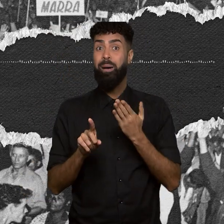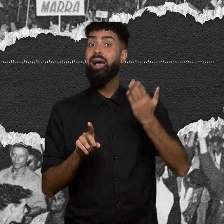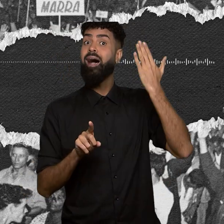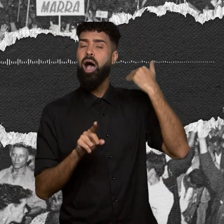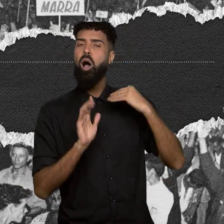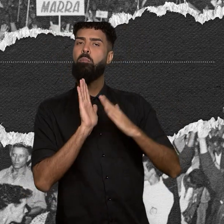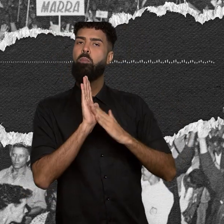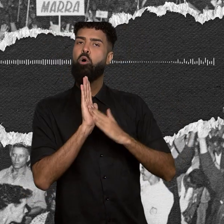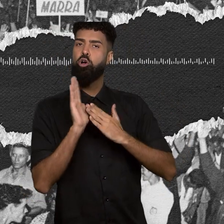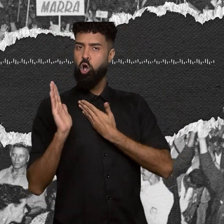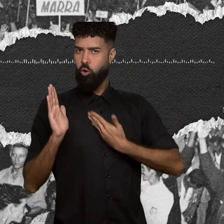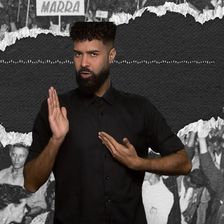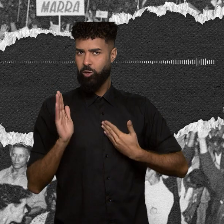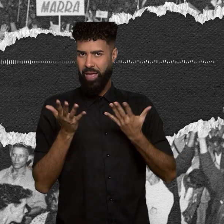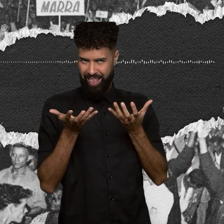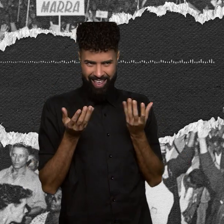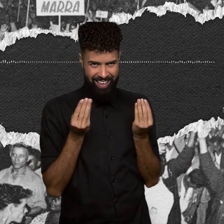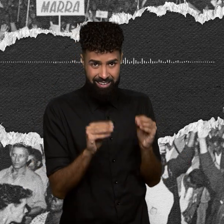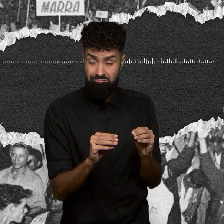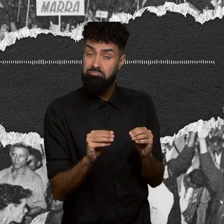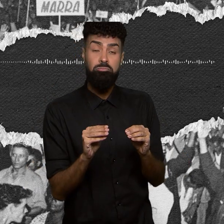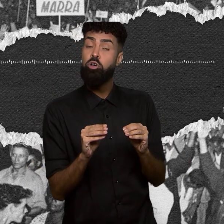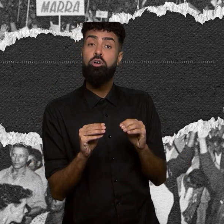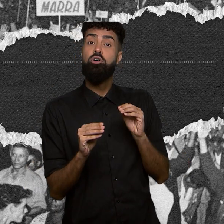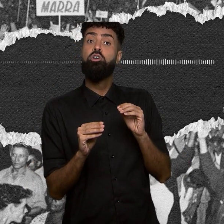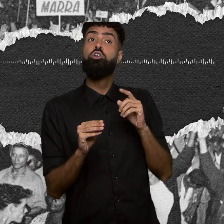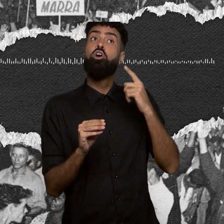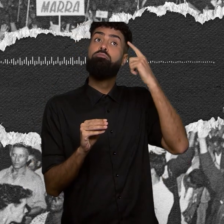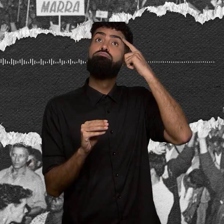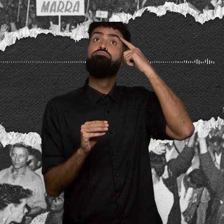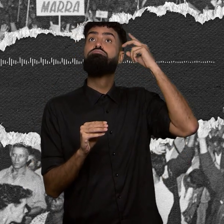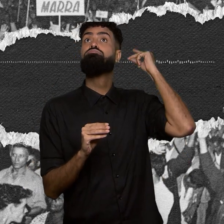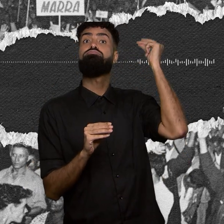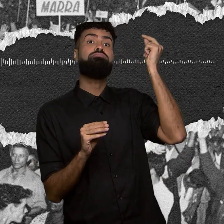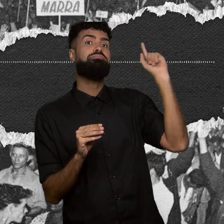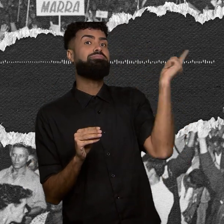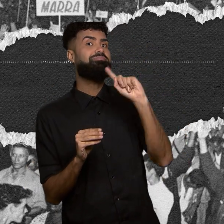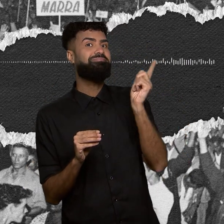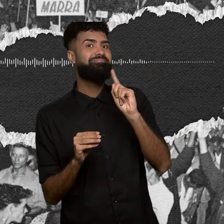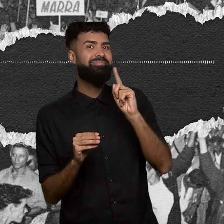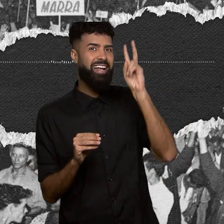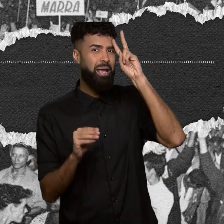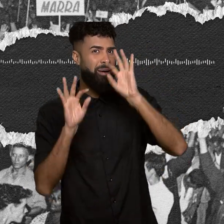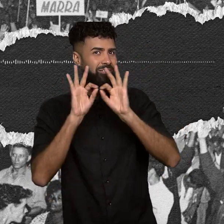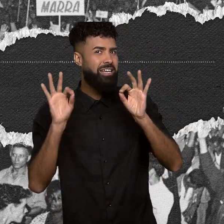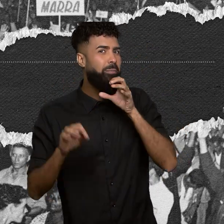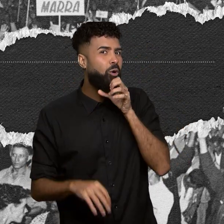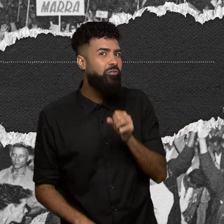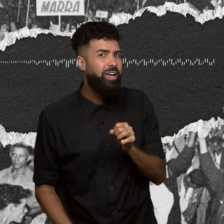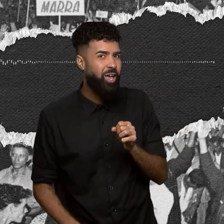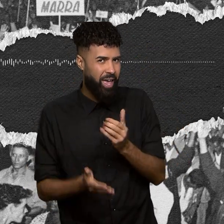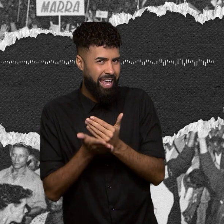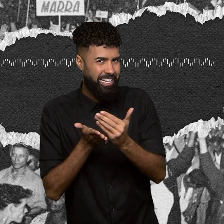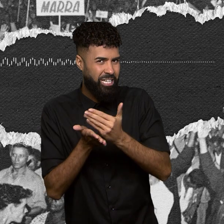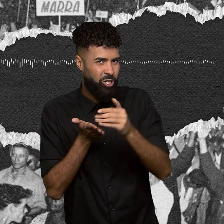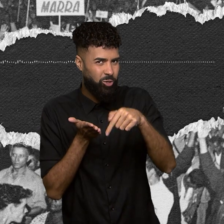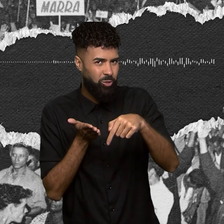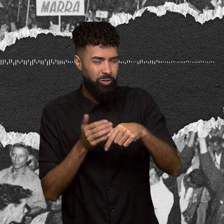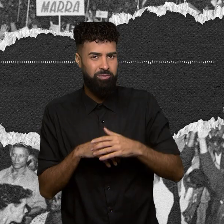prometia implementar não saíram simplesmente da cachola. Se lembra da frase de Paulo Freire que abre esse episódio? Foi um tempo de muita